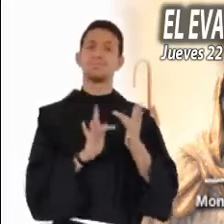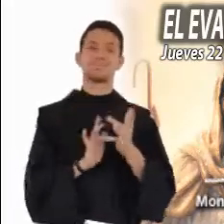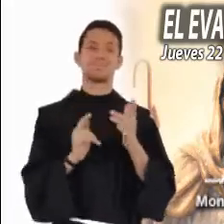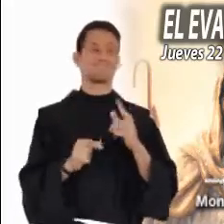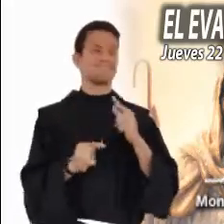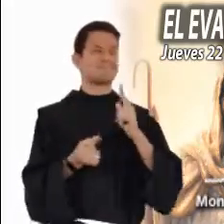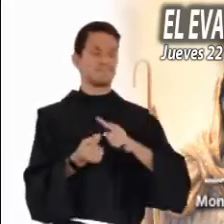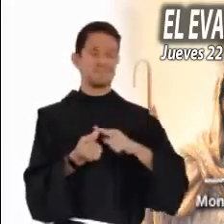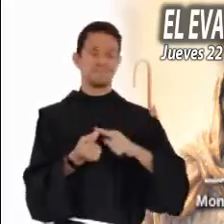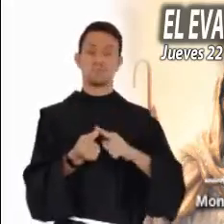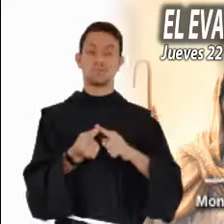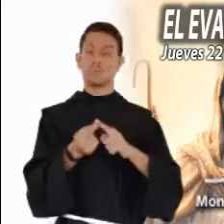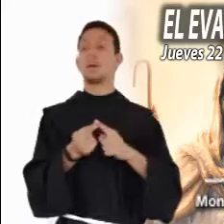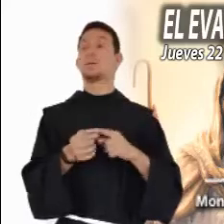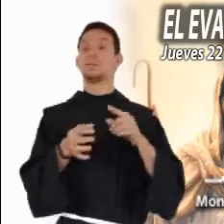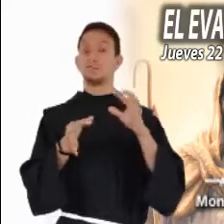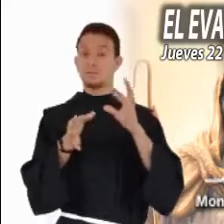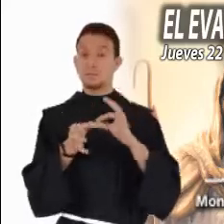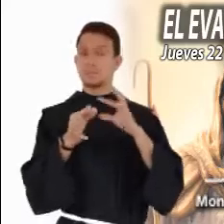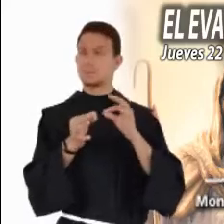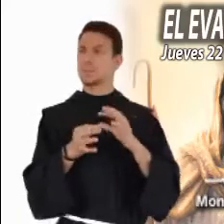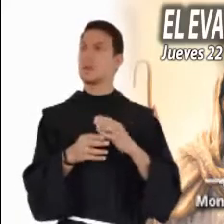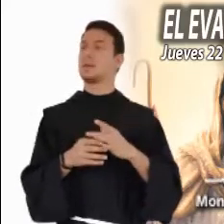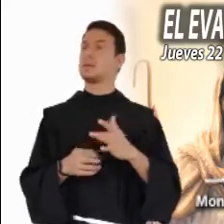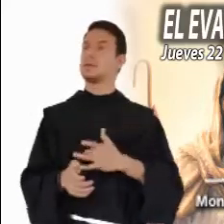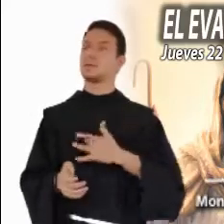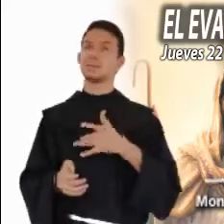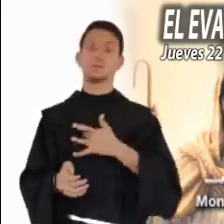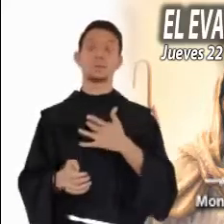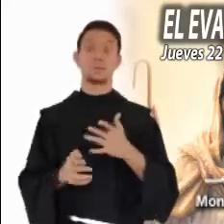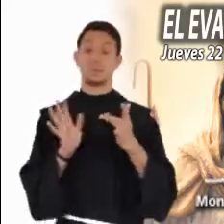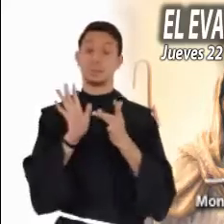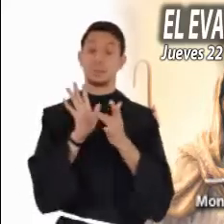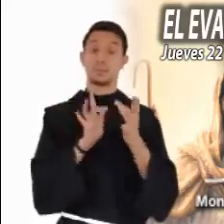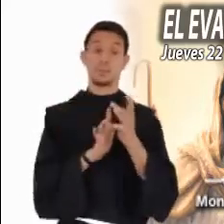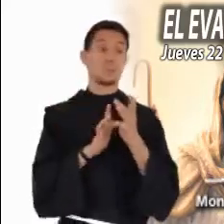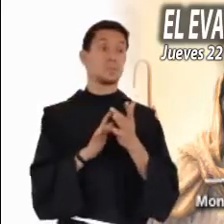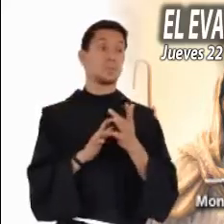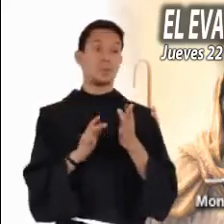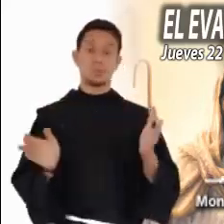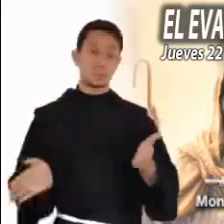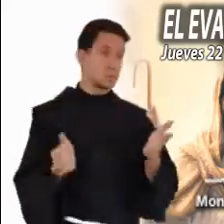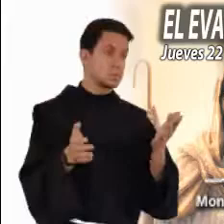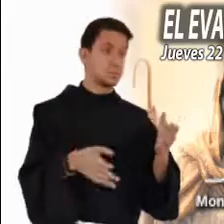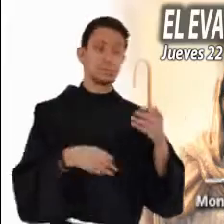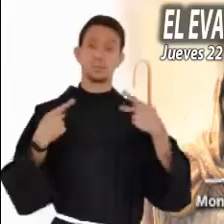predicar el reino, nos describe las expectativas que va suscitando el mismo Jesús.